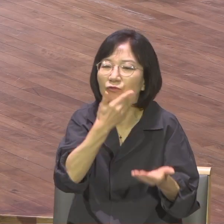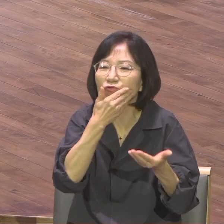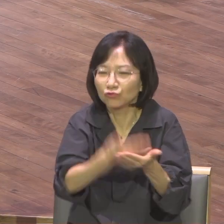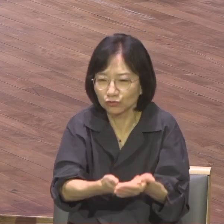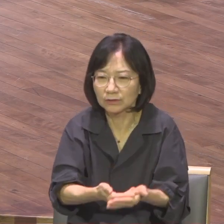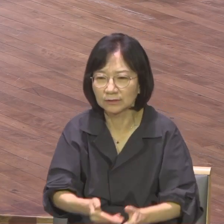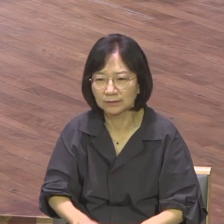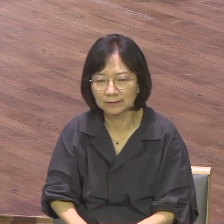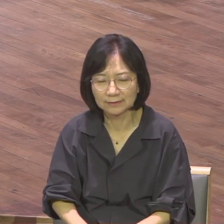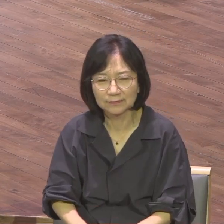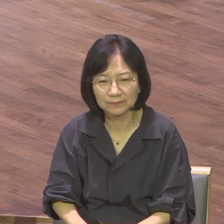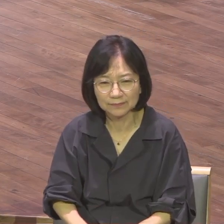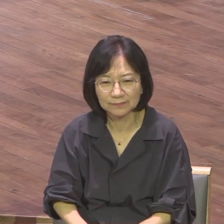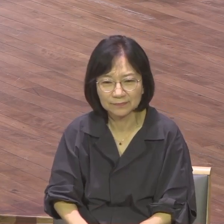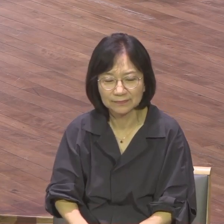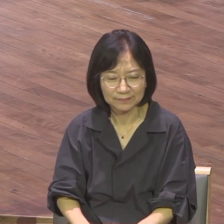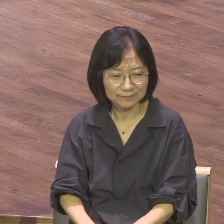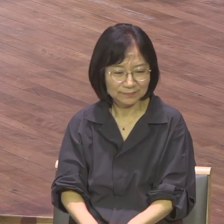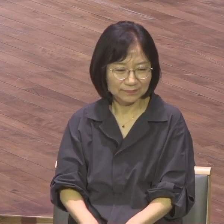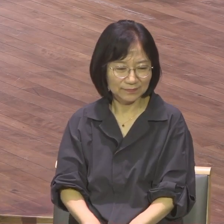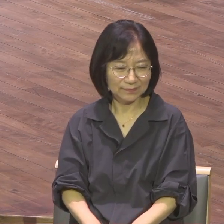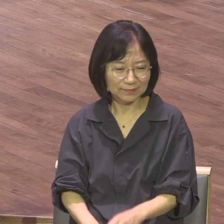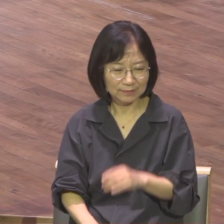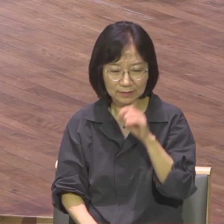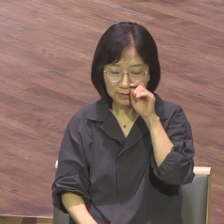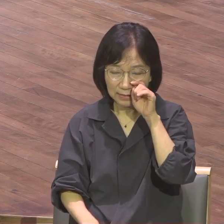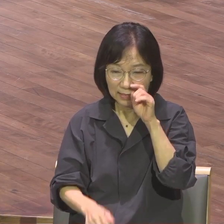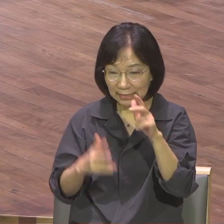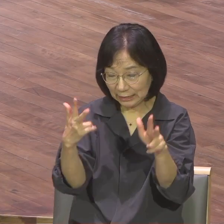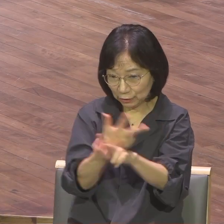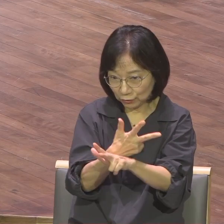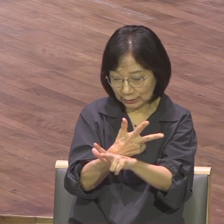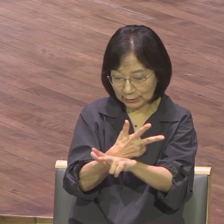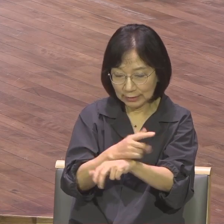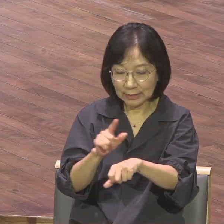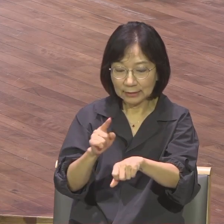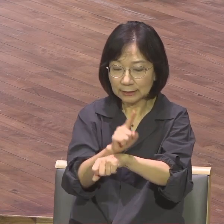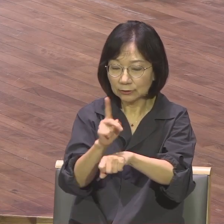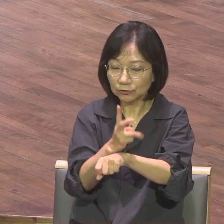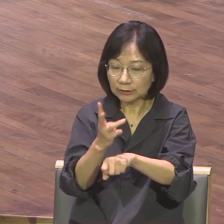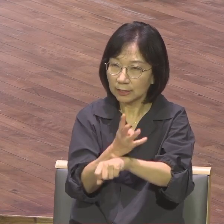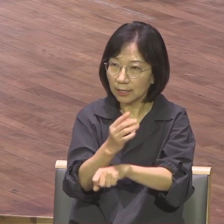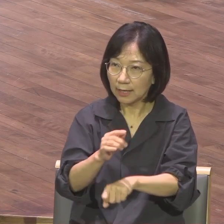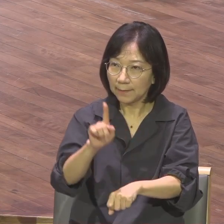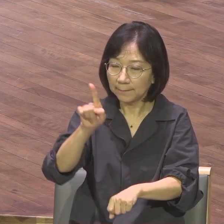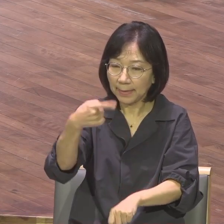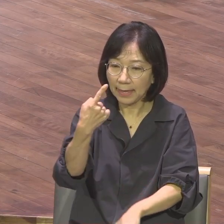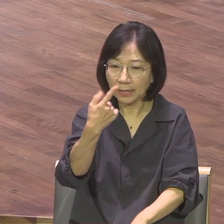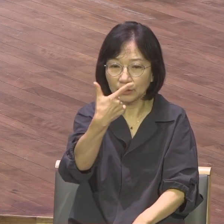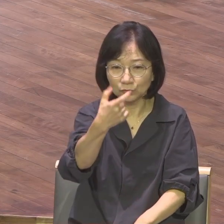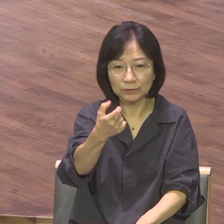일주일을 시간으로 한산하면 168시간입니다 우리 랩몬터들이 주일날 교회에 오면